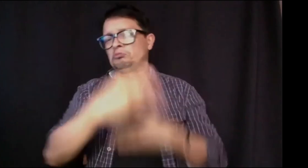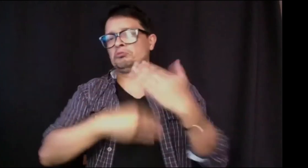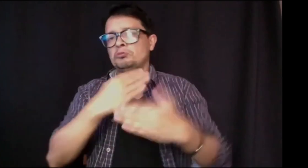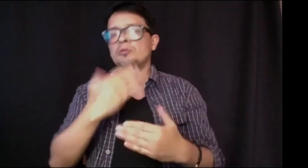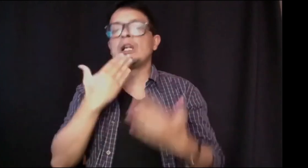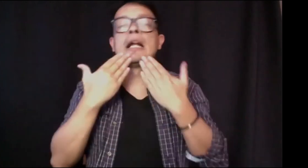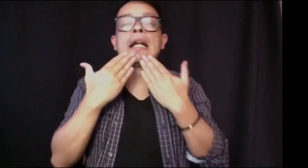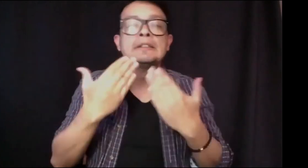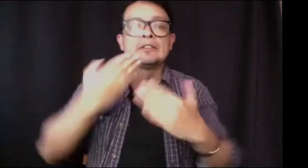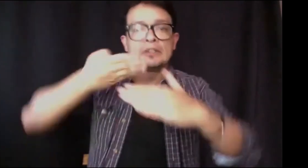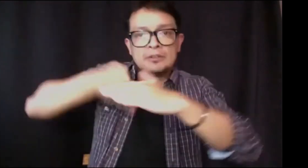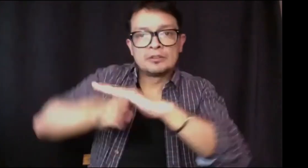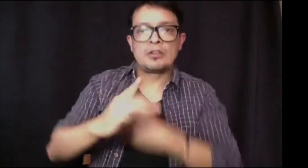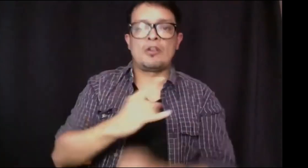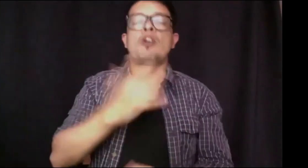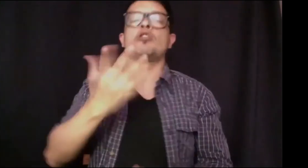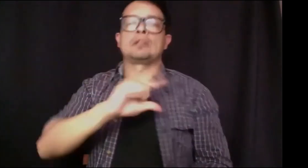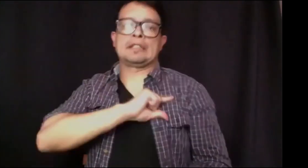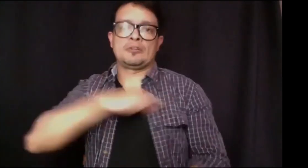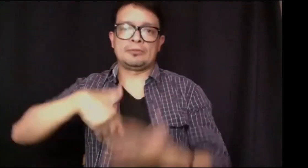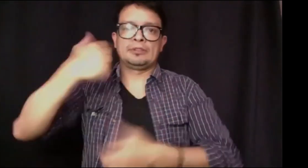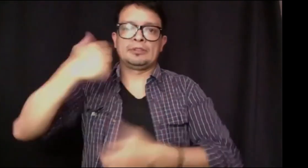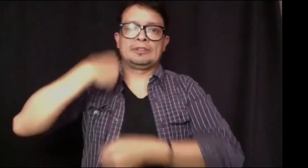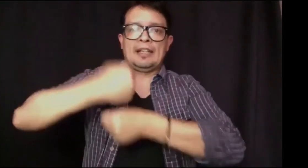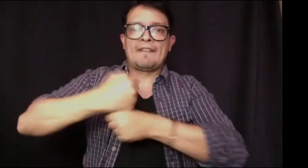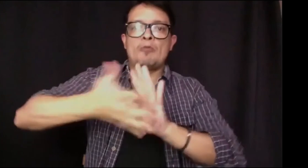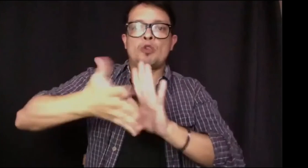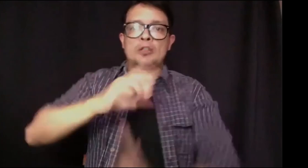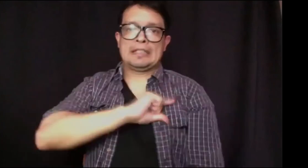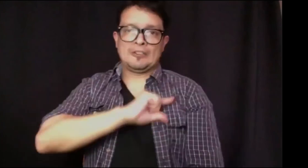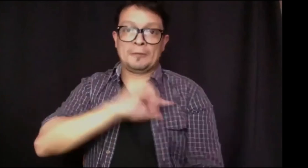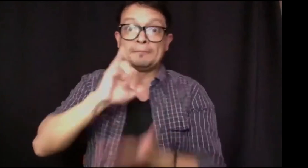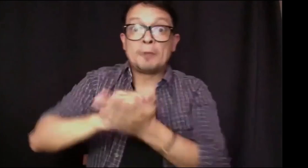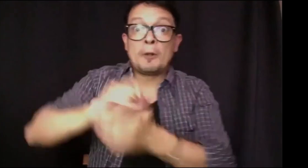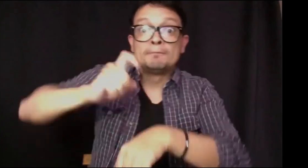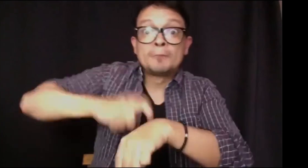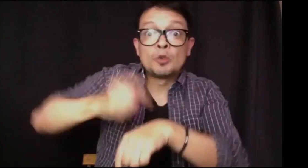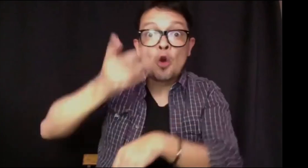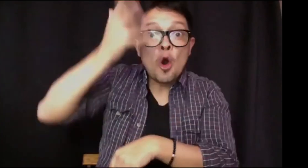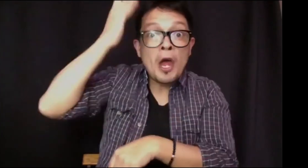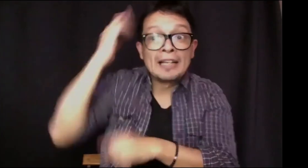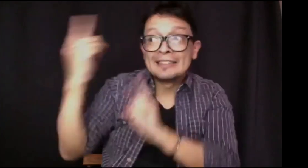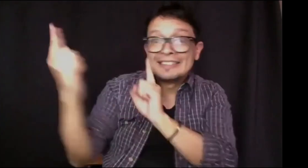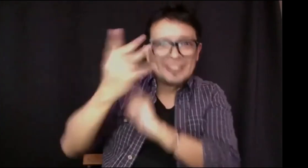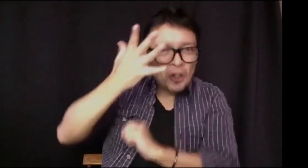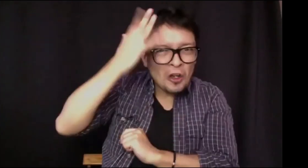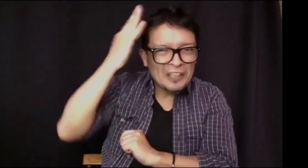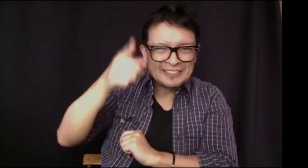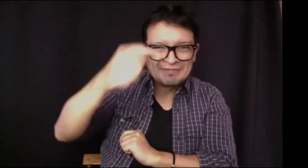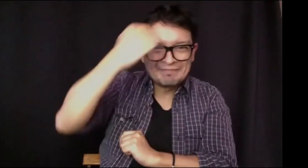Después, pues, no me interesaba ni la universidad. No, para mí no era algo que me captara la atención. Empecé a trabajar